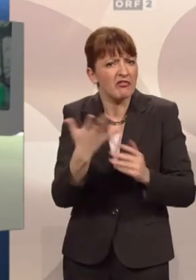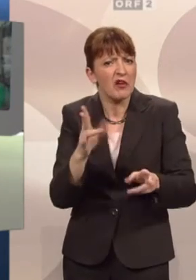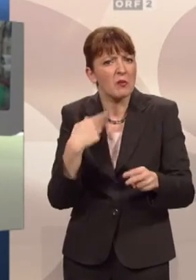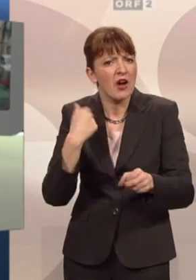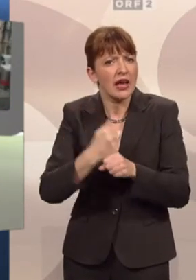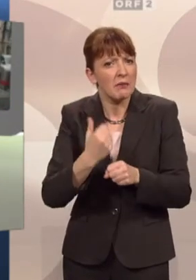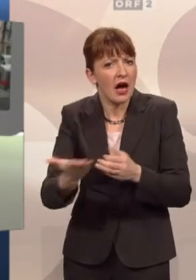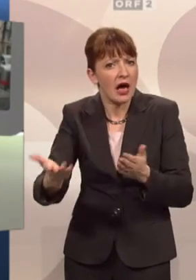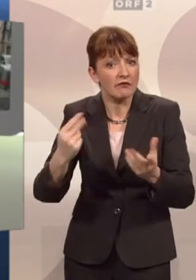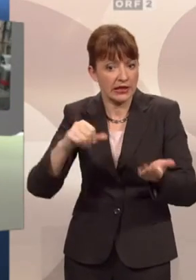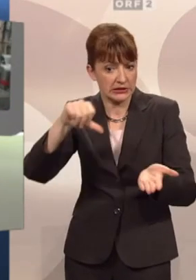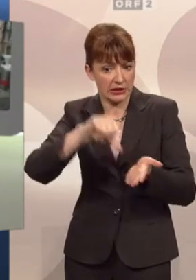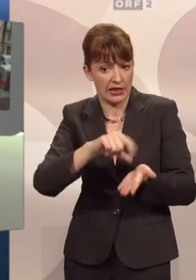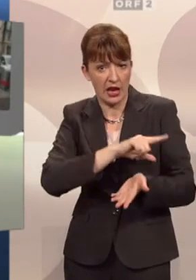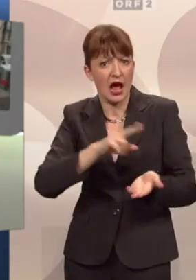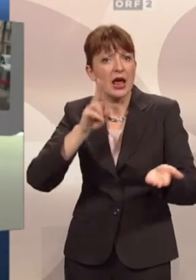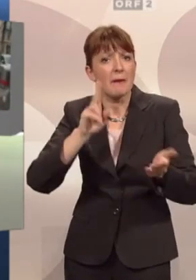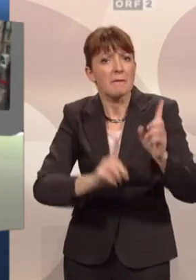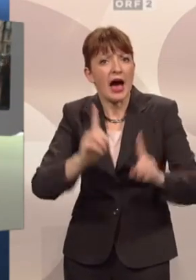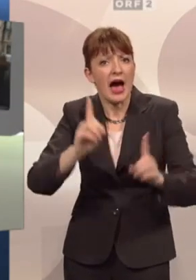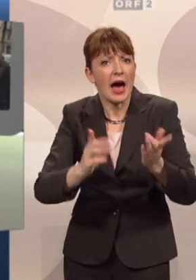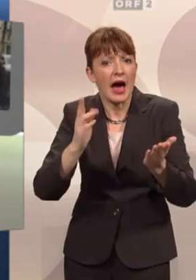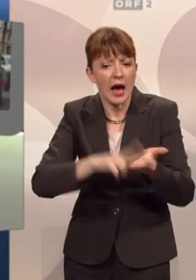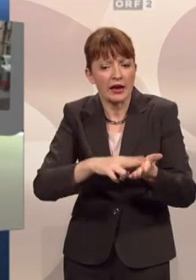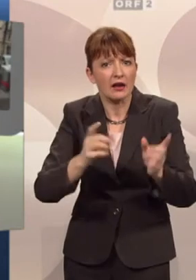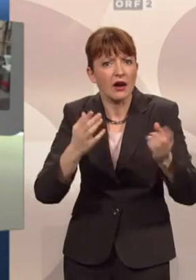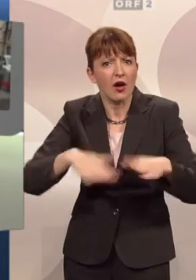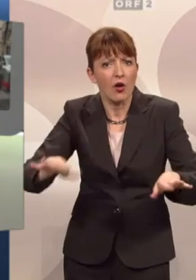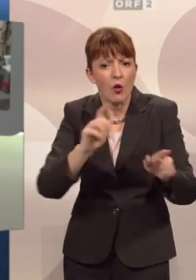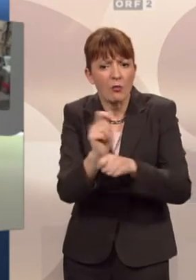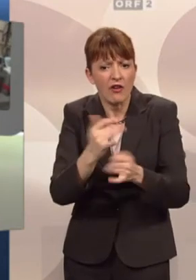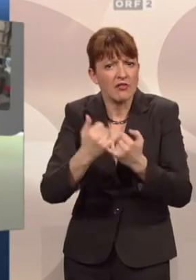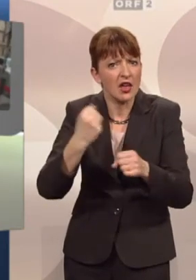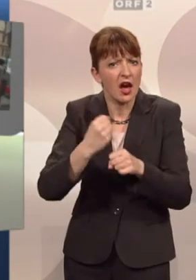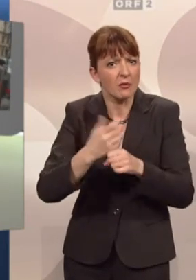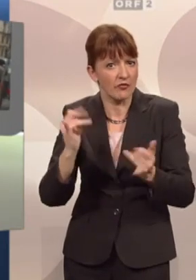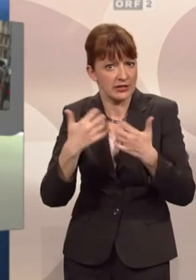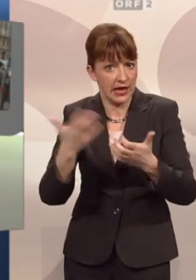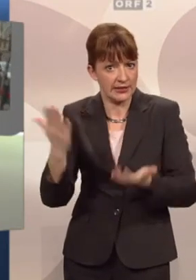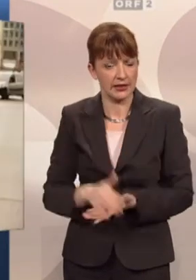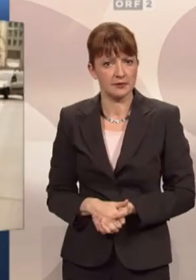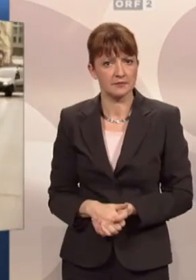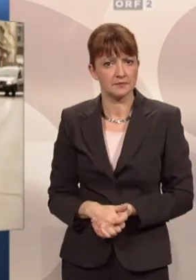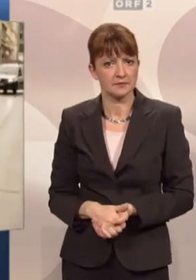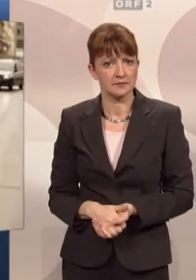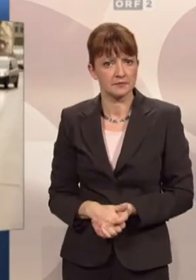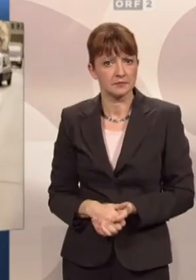eigentlich in der Zentrale der Parkraumbewirtschaftung gearbeitet wird, Romana Kienesberger berichtet. Herr